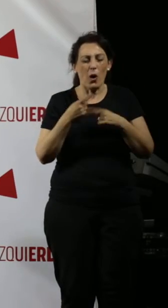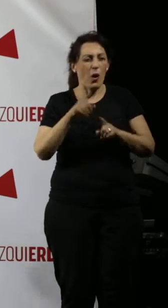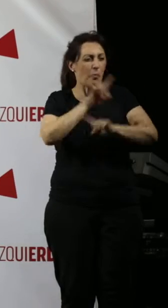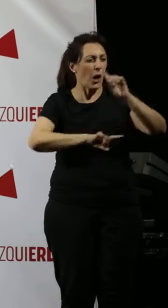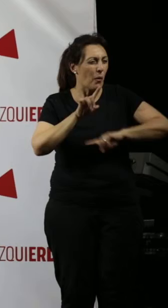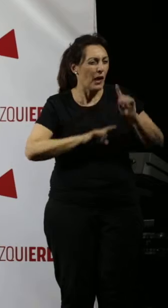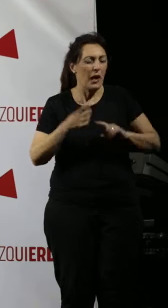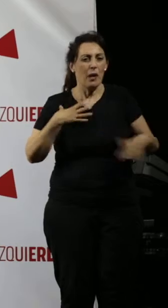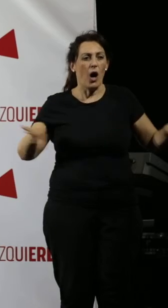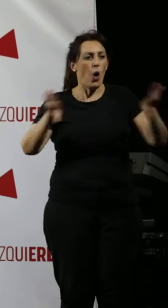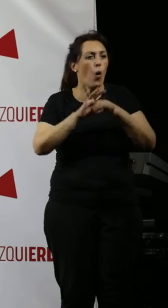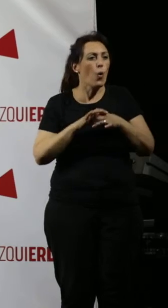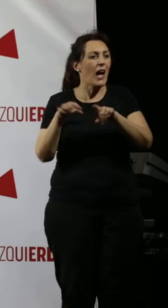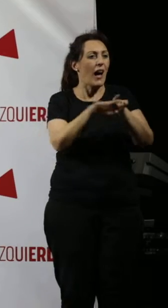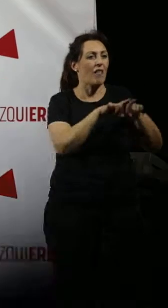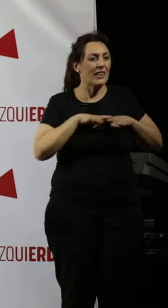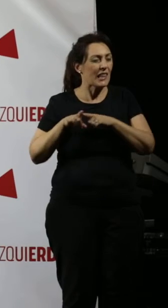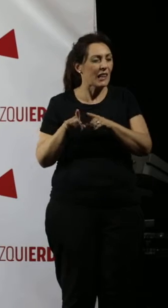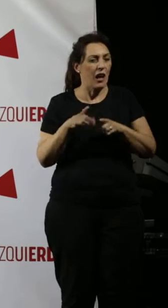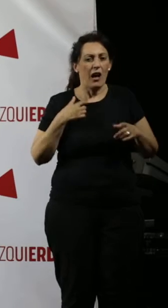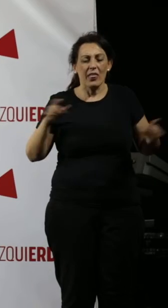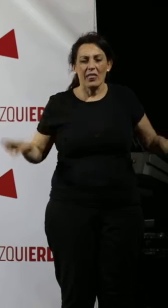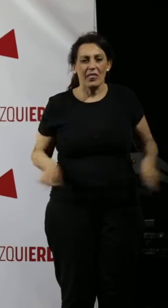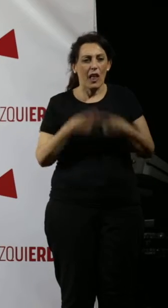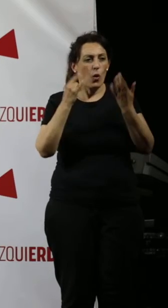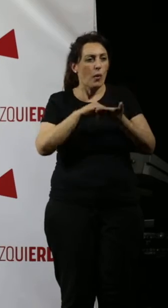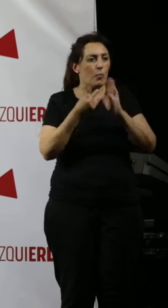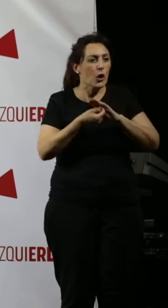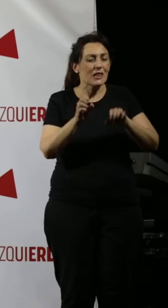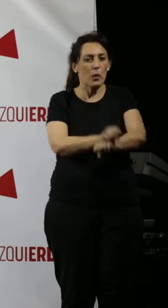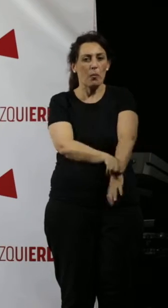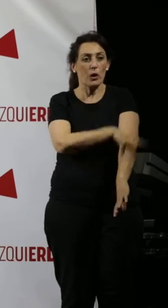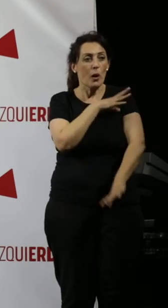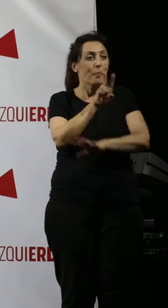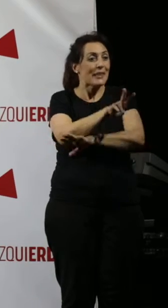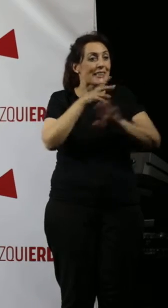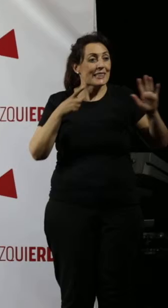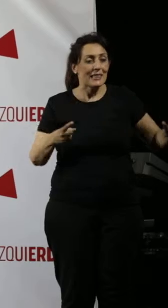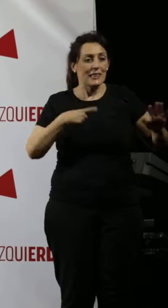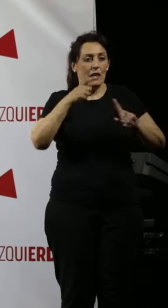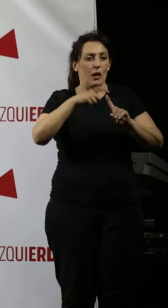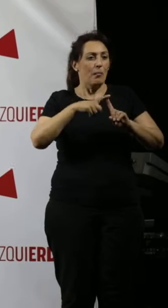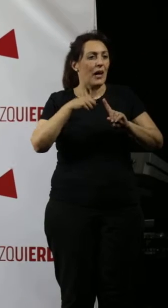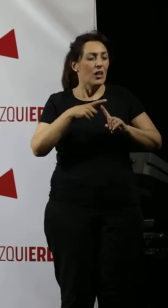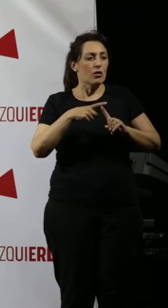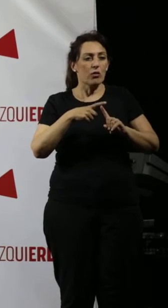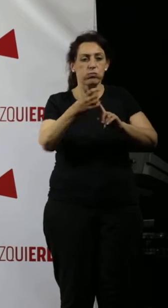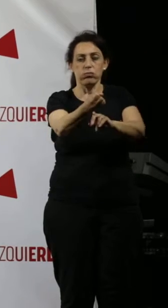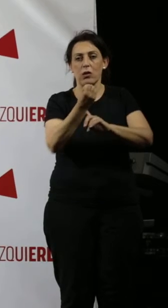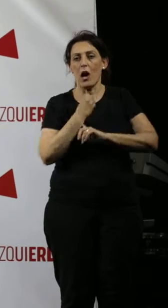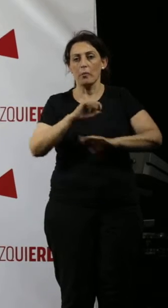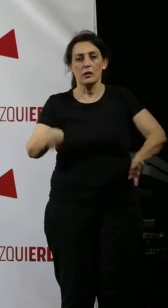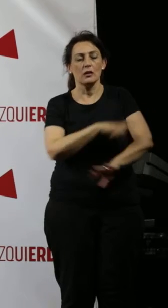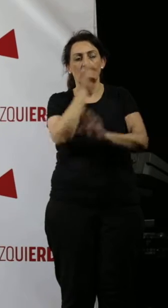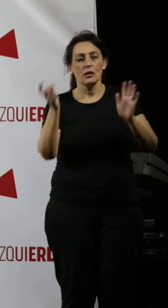o nos una a la fraternidad. En ese proyecto emocionante yo os pido que el 26 de mayo haya un apoyo masivo. Os pido